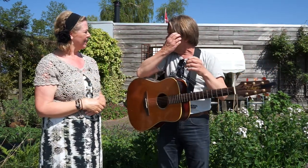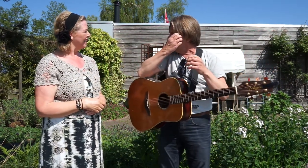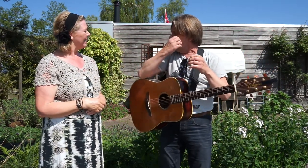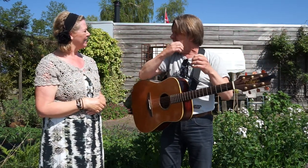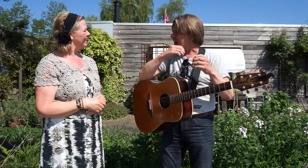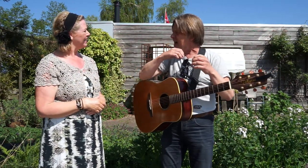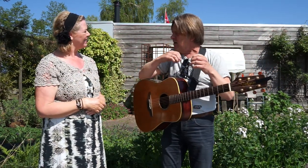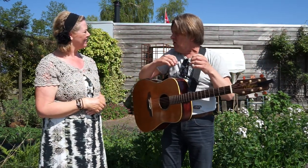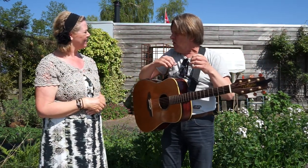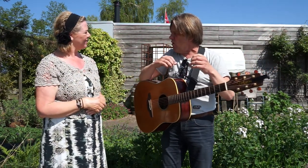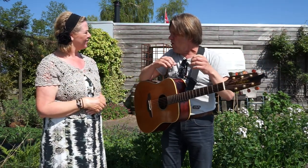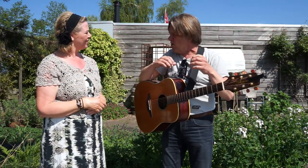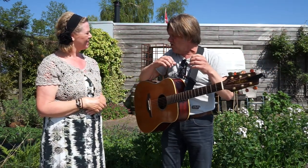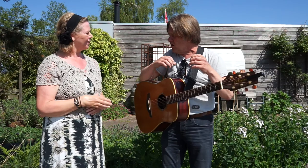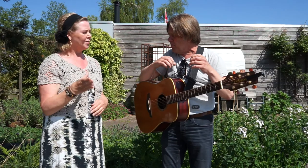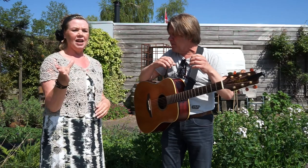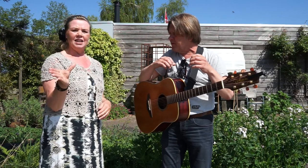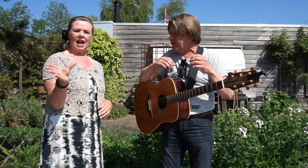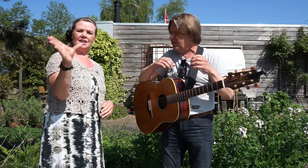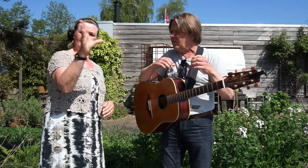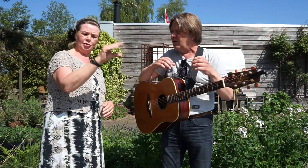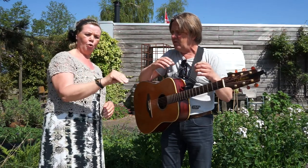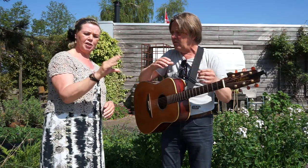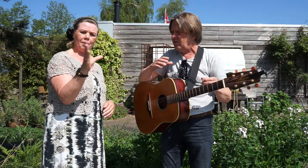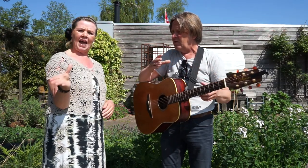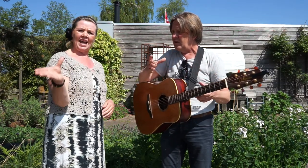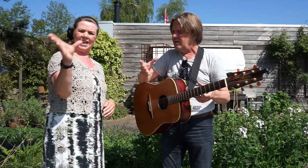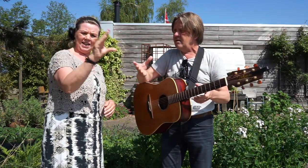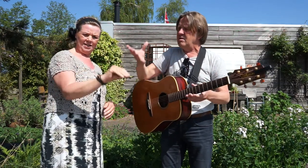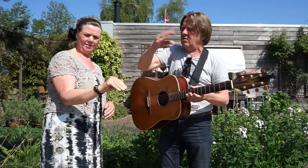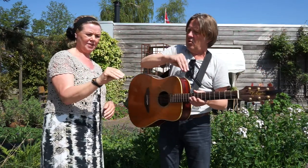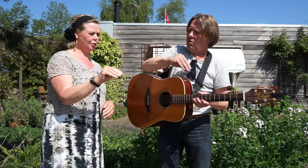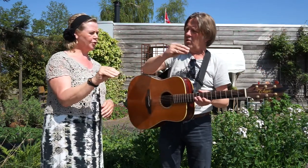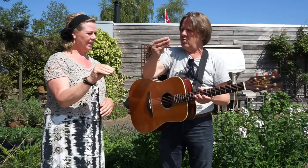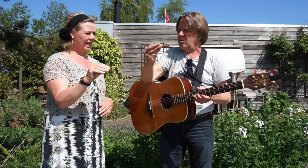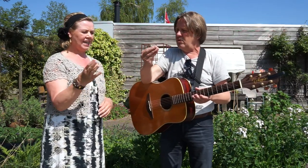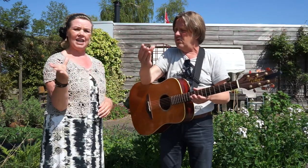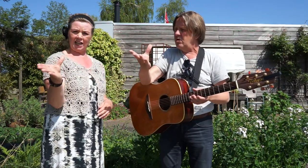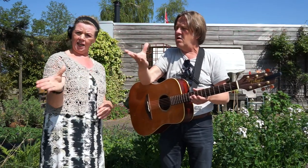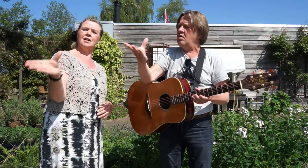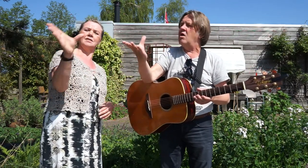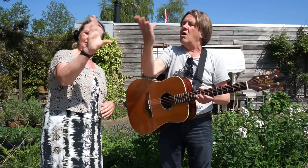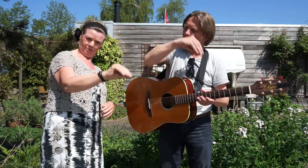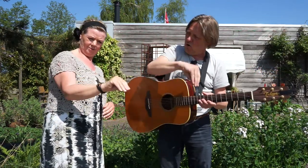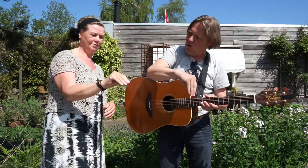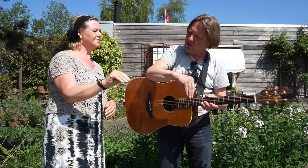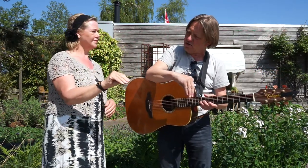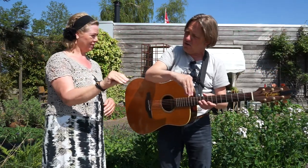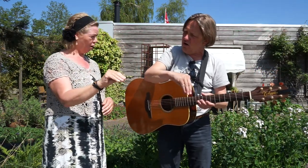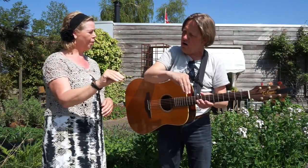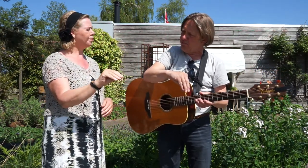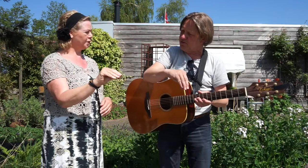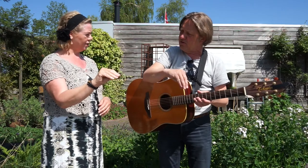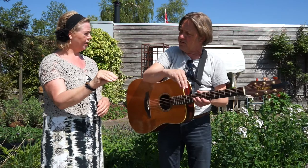Dus jij hoort op. Ja, dat hoort bij. Dat doe je in één keer. Hoort op de